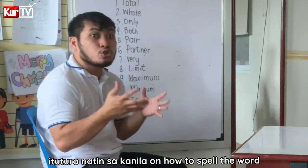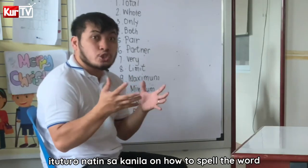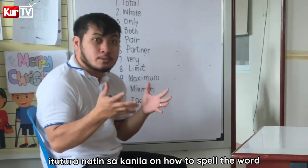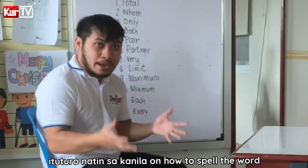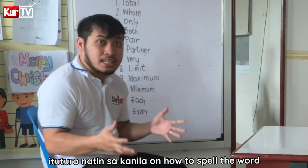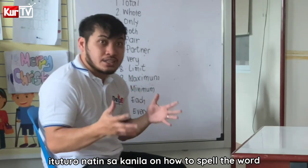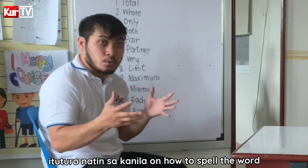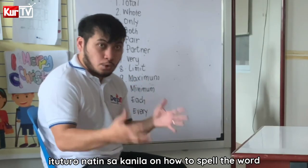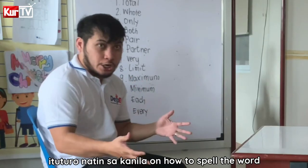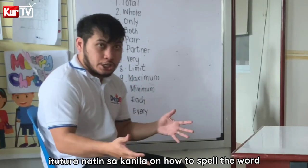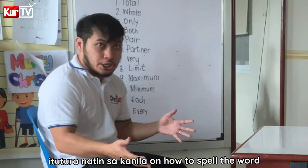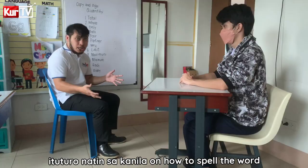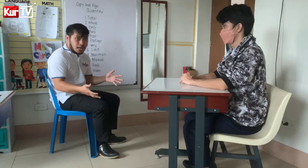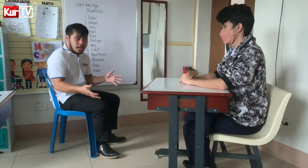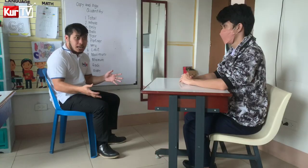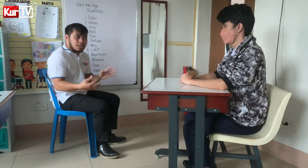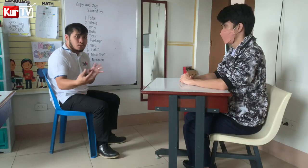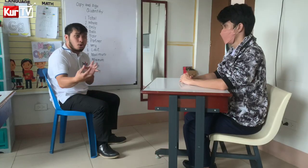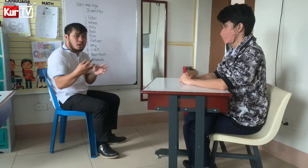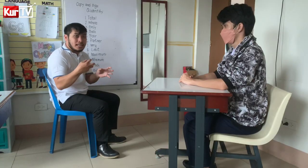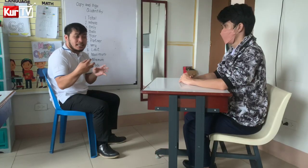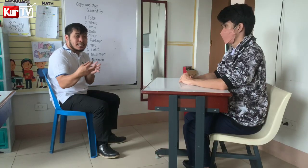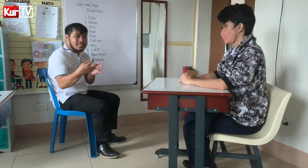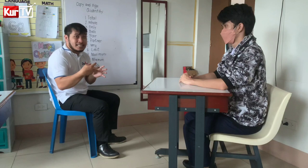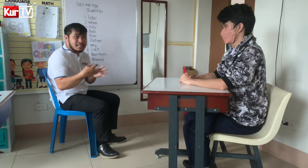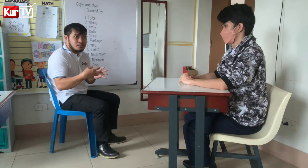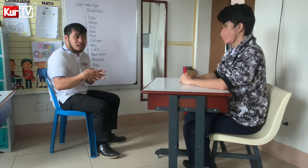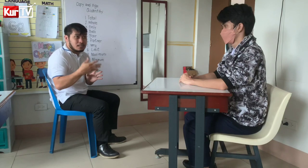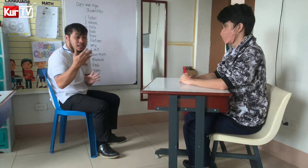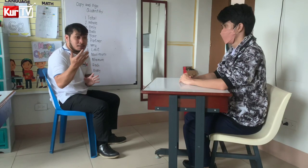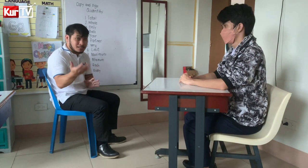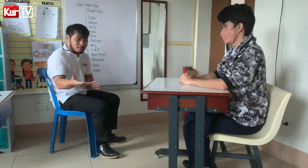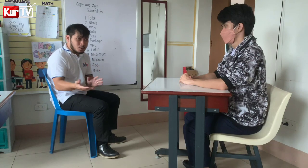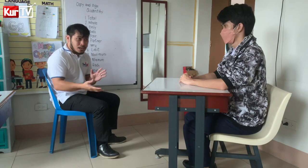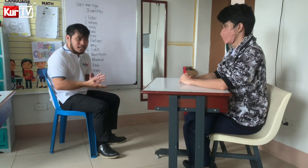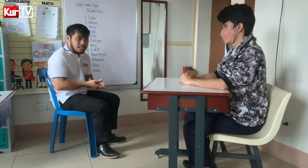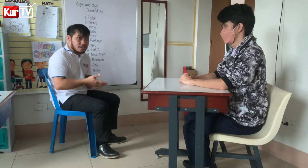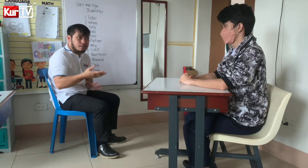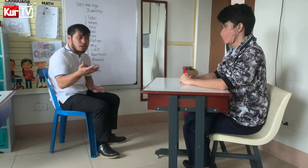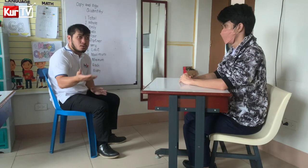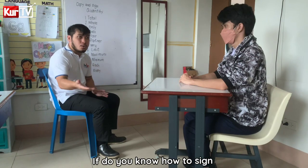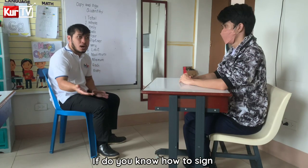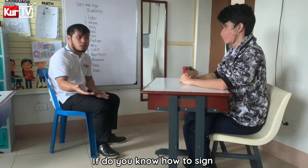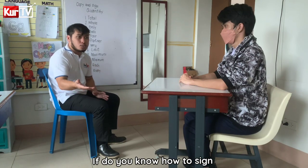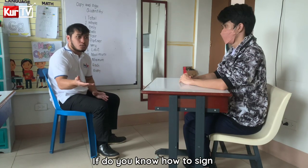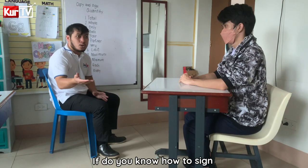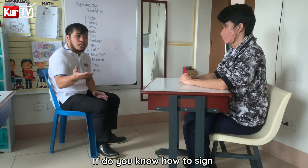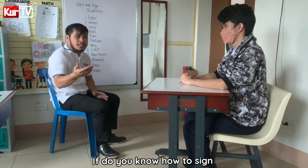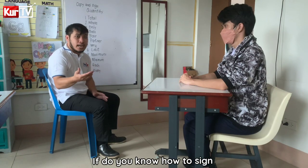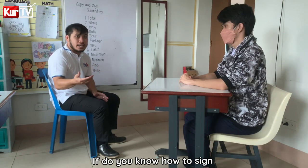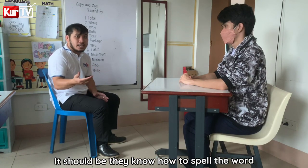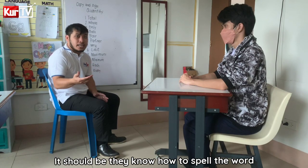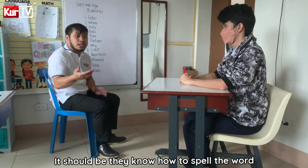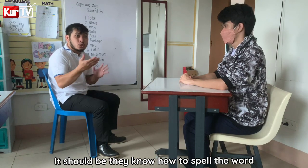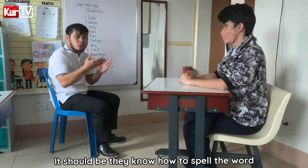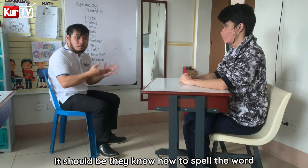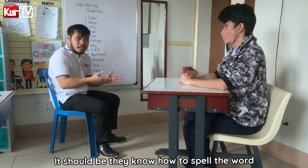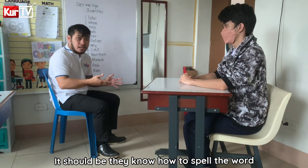to spell the word. Ha? So correlated kasi andan na ba? Diba kami naman, if they know how to sign, it should be,